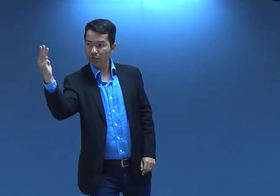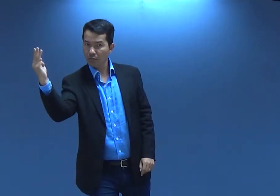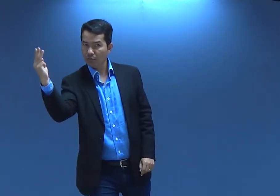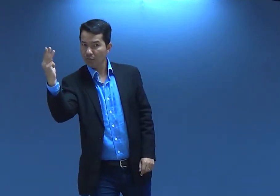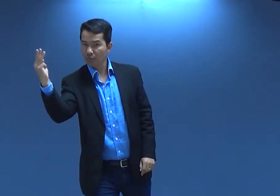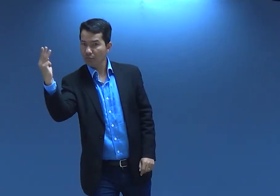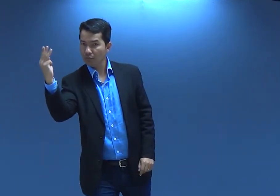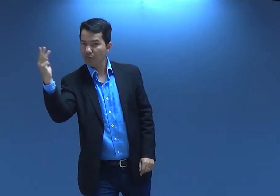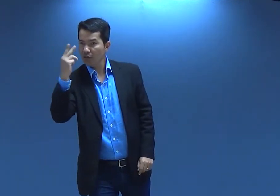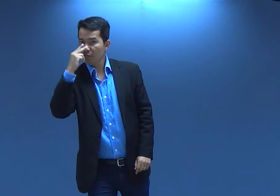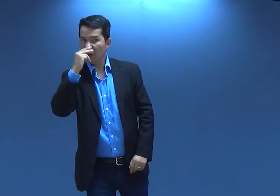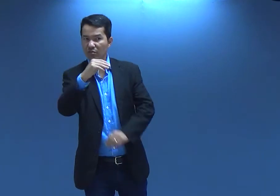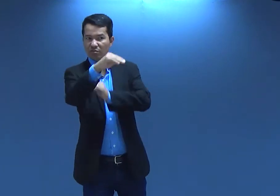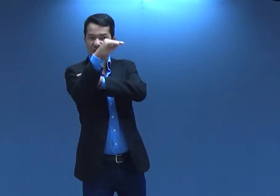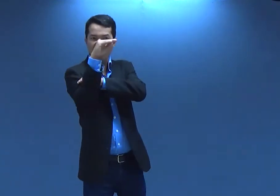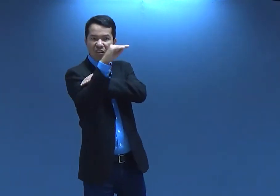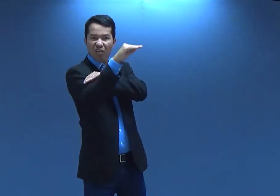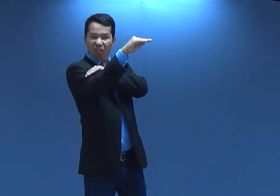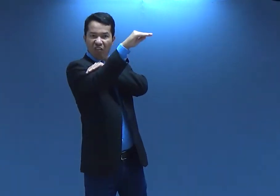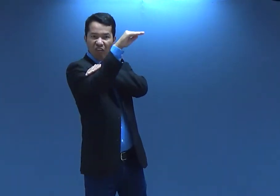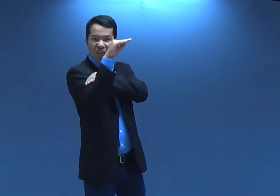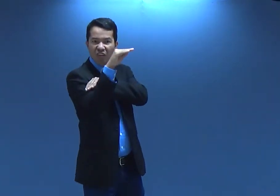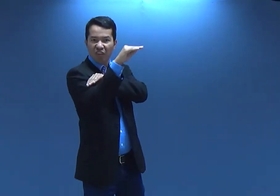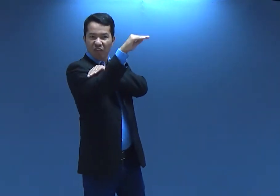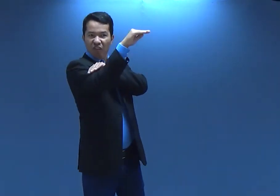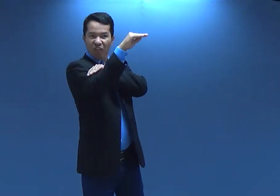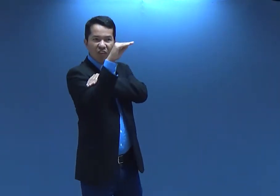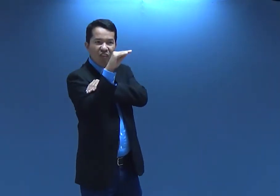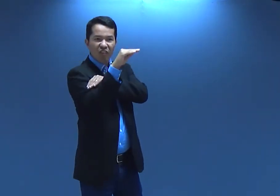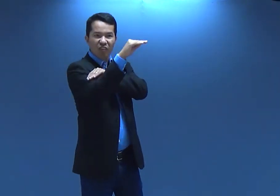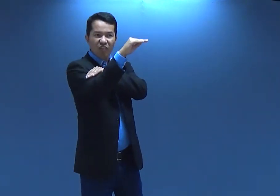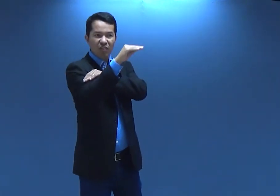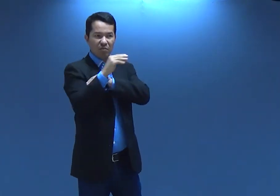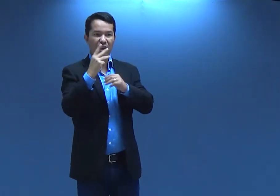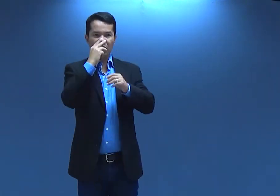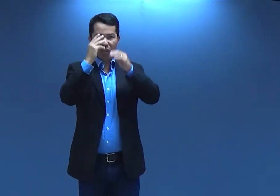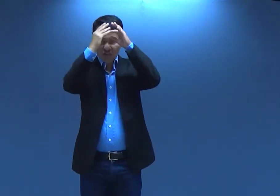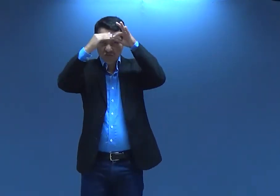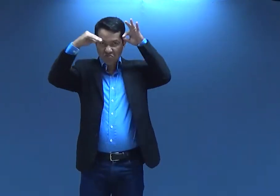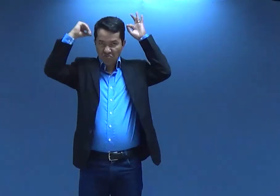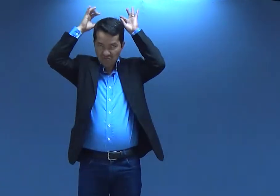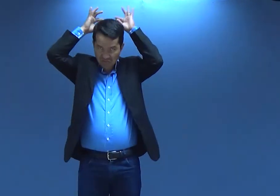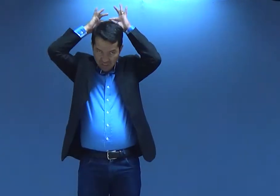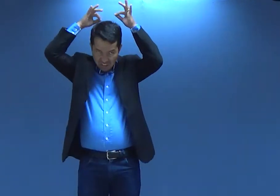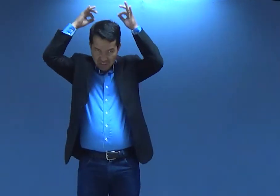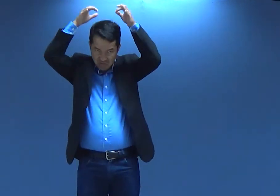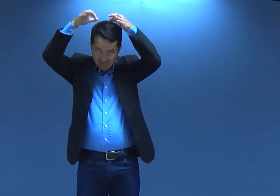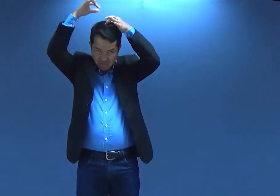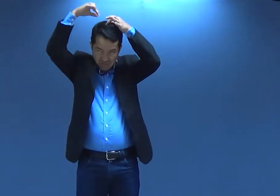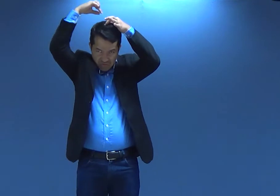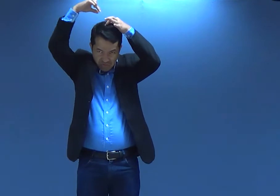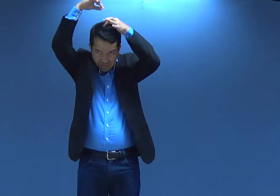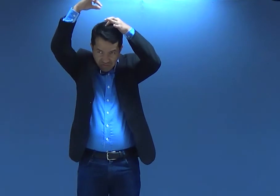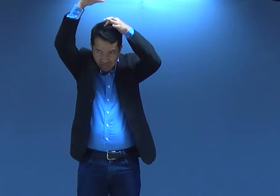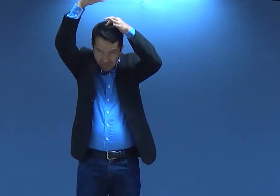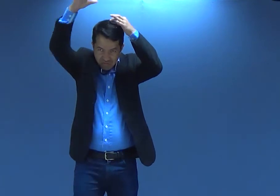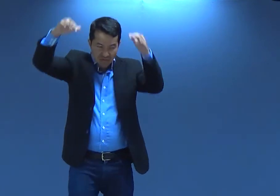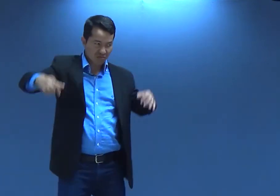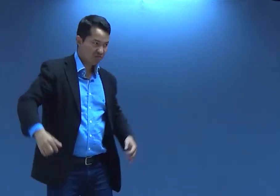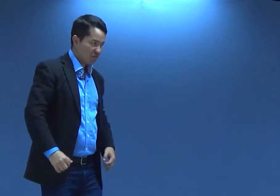E essas três pessoas vão vir, né? No cabelo. Né? Parece com aquela roupa lá. Né? Em